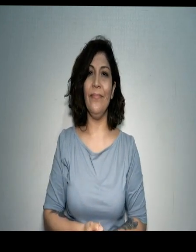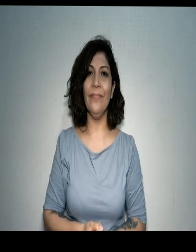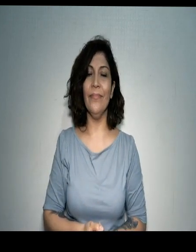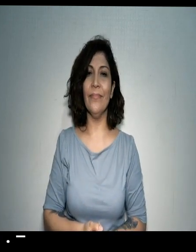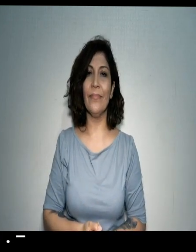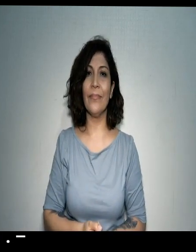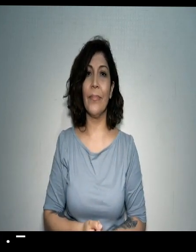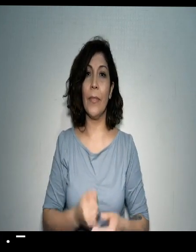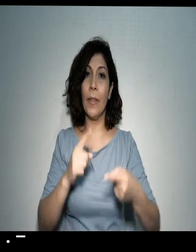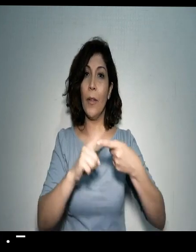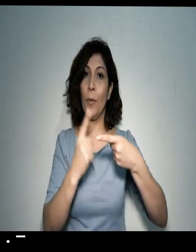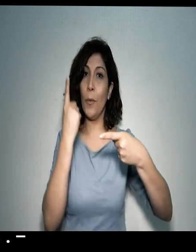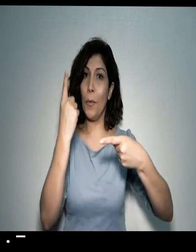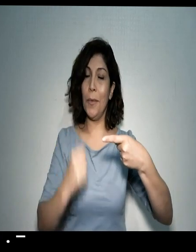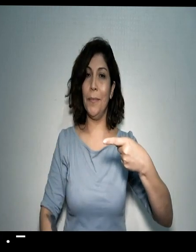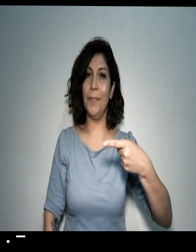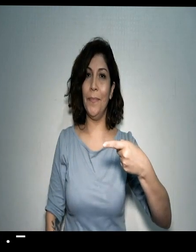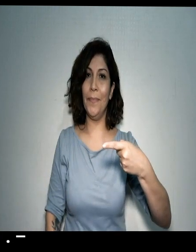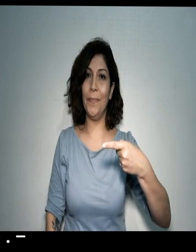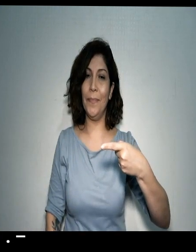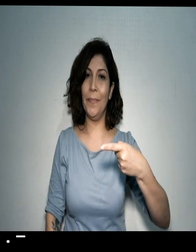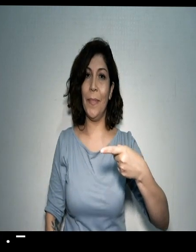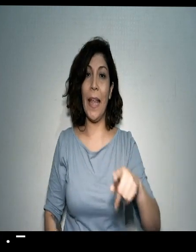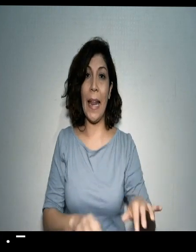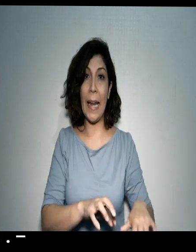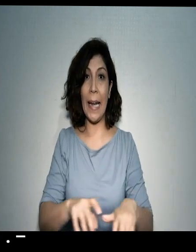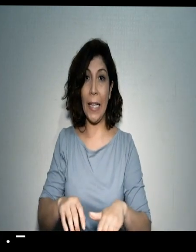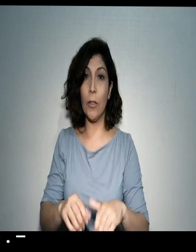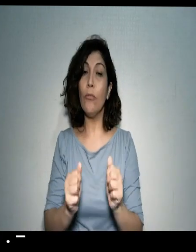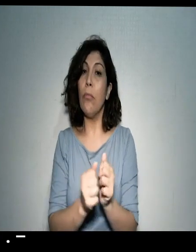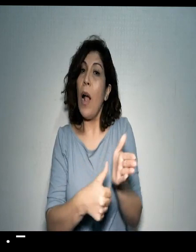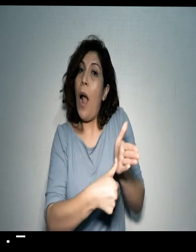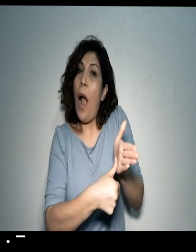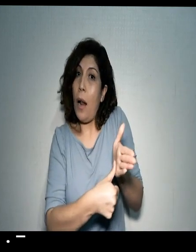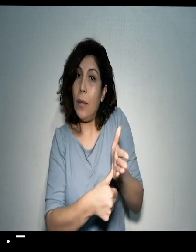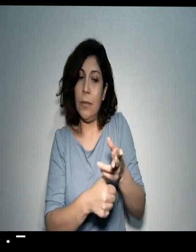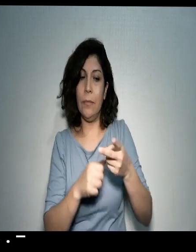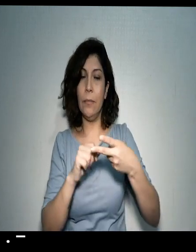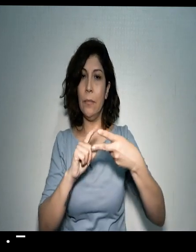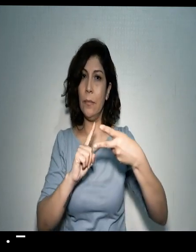Opción 1. Registro con cédula de identidad.